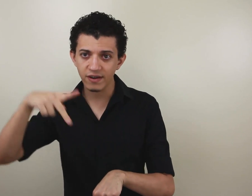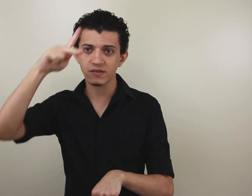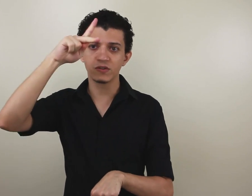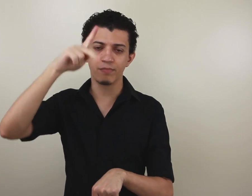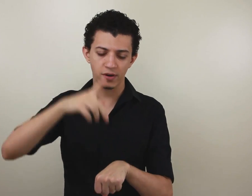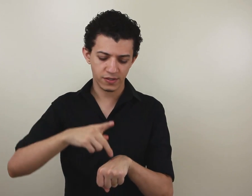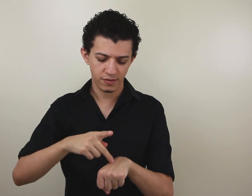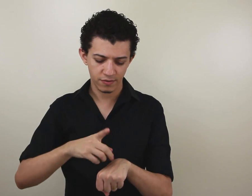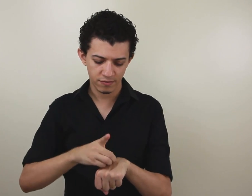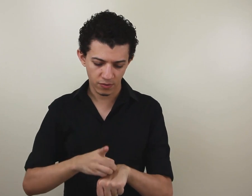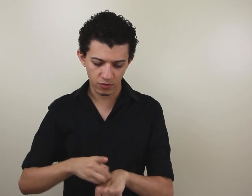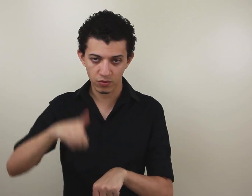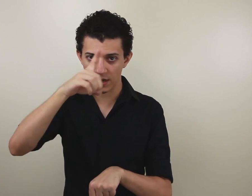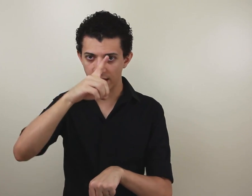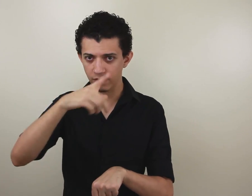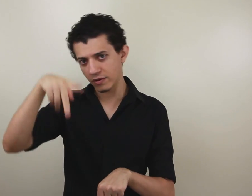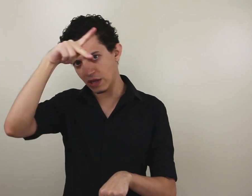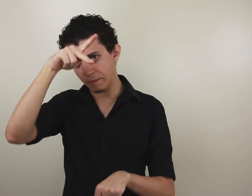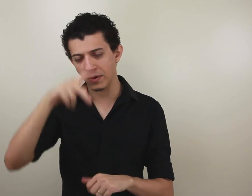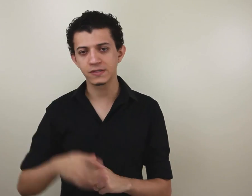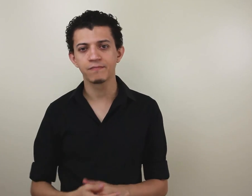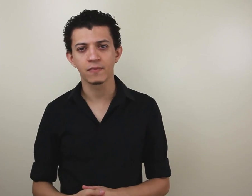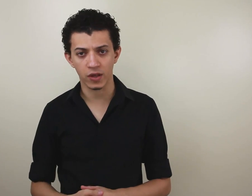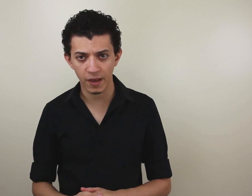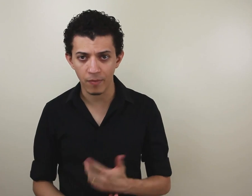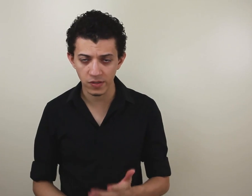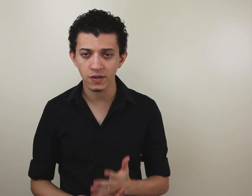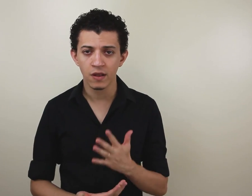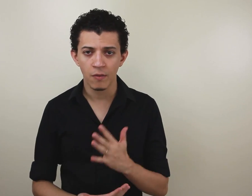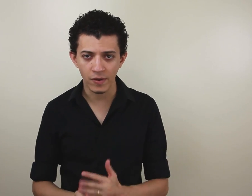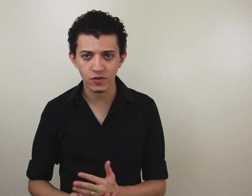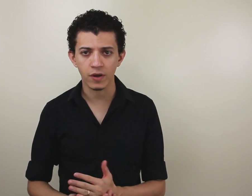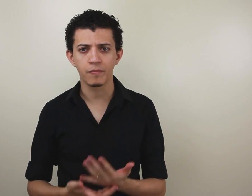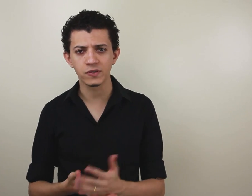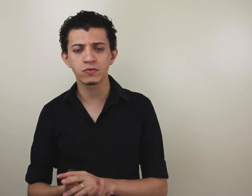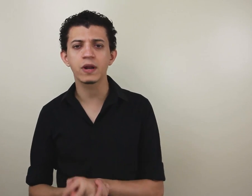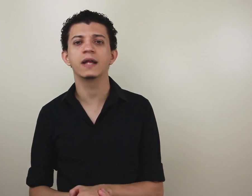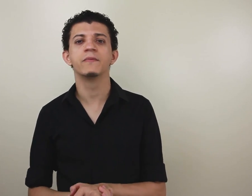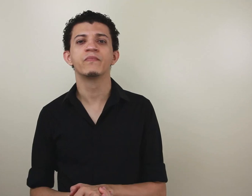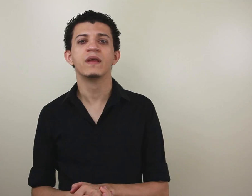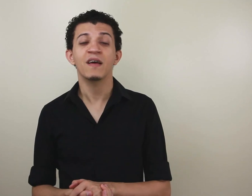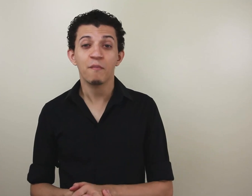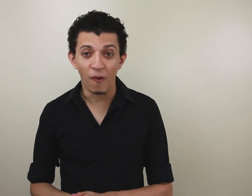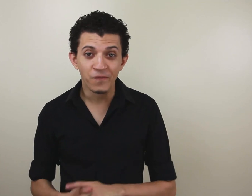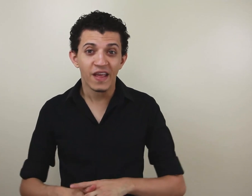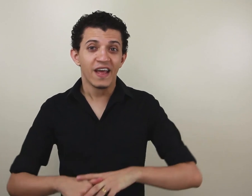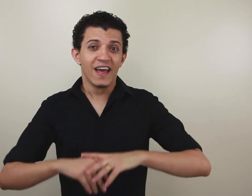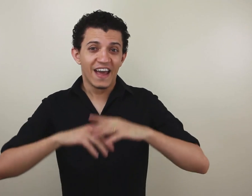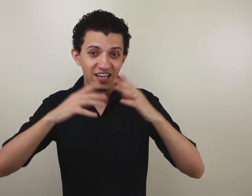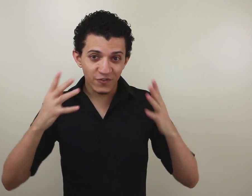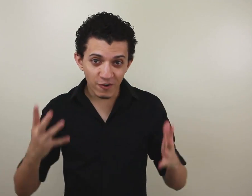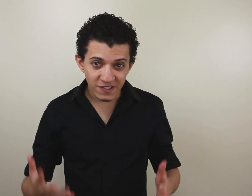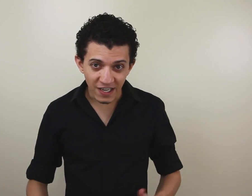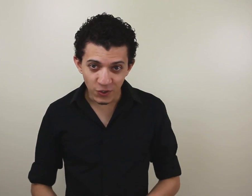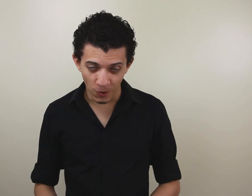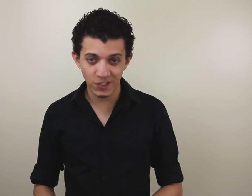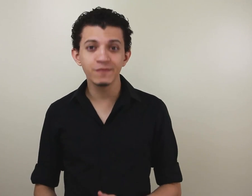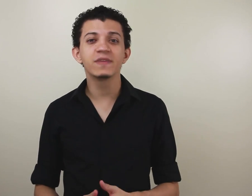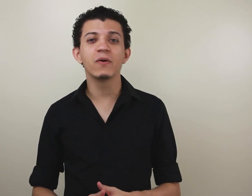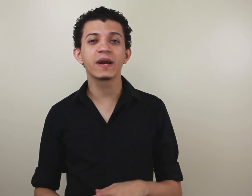faz o sinal de pós. Doutorado e a pós. Ok? Pós-doc, pós-doutorado. Bom, esses foram os sinais de hoje. Eu